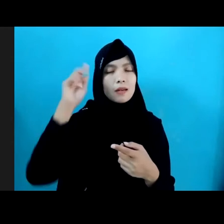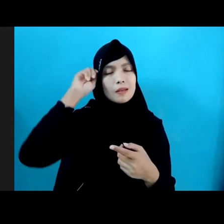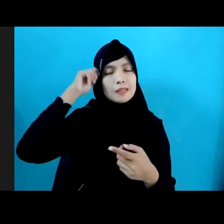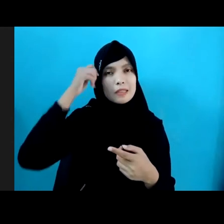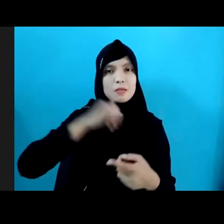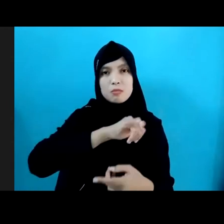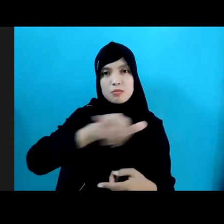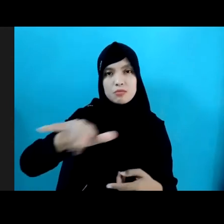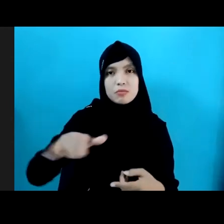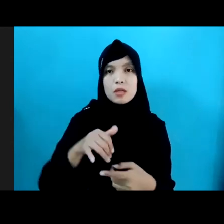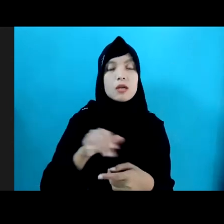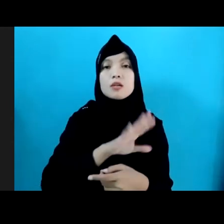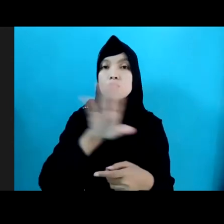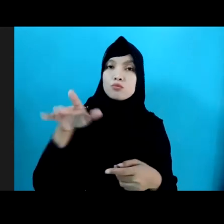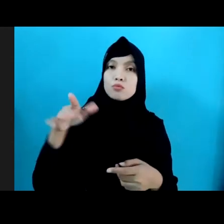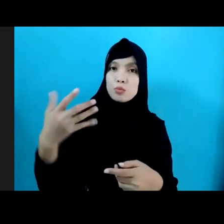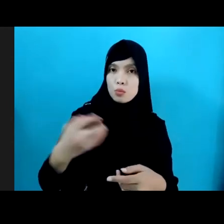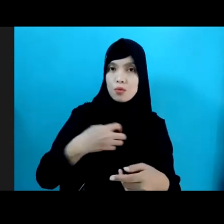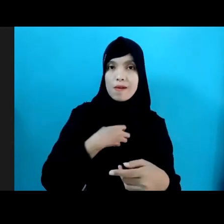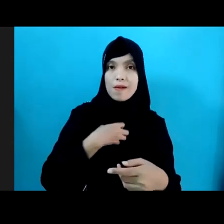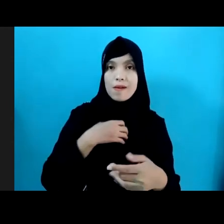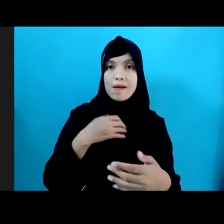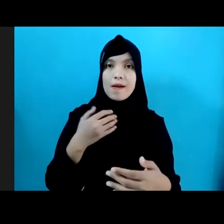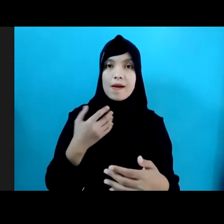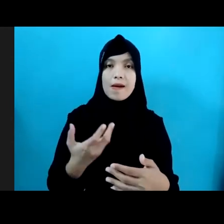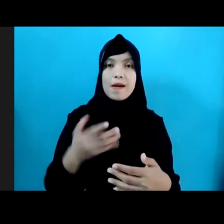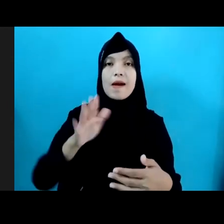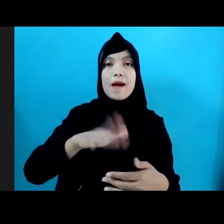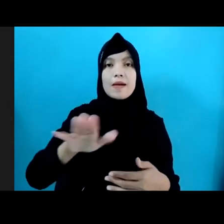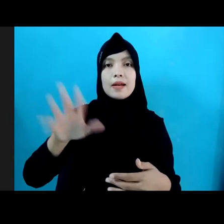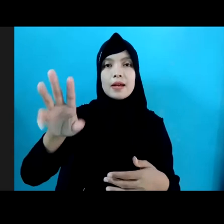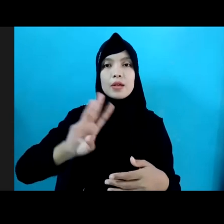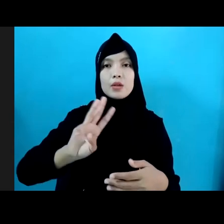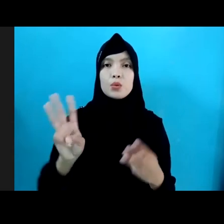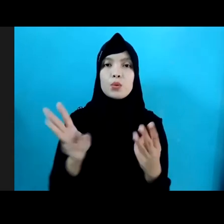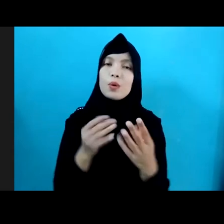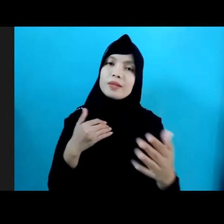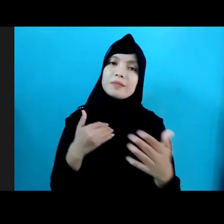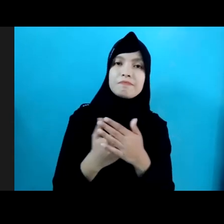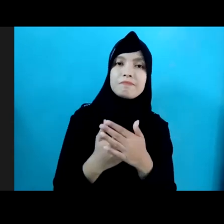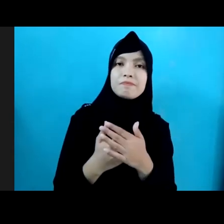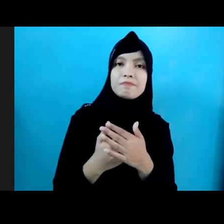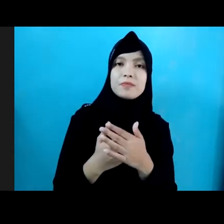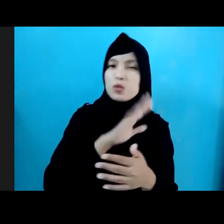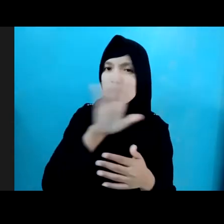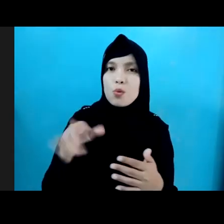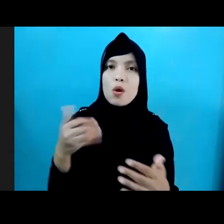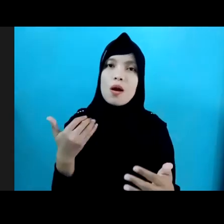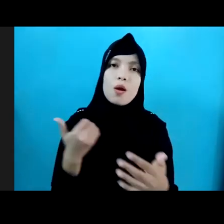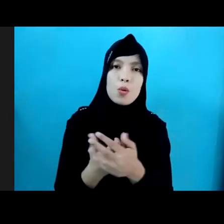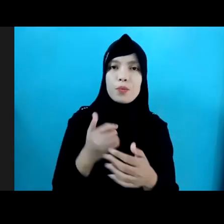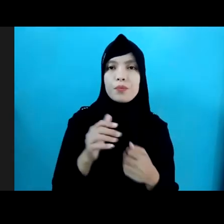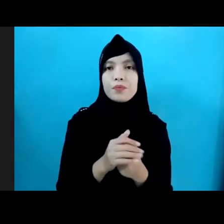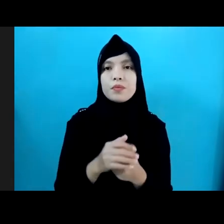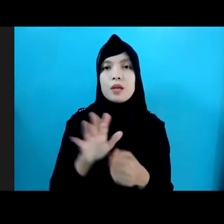berbagai hak anak wajib dipenuhi tanpa terkecuali Dalam situasi tersulit